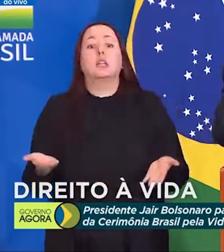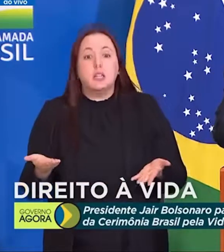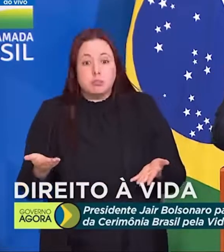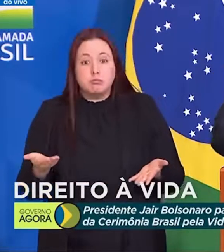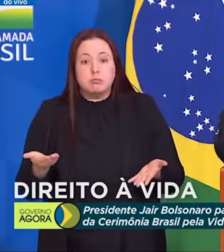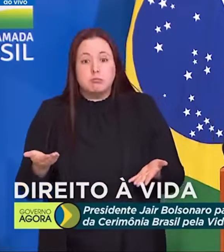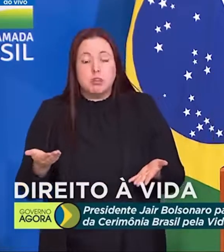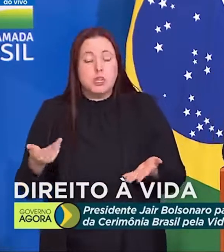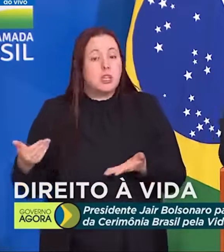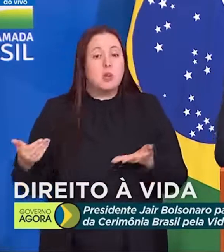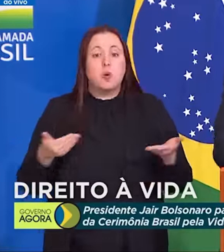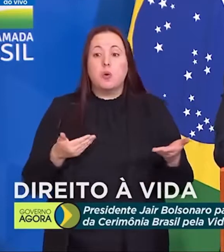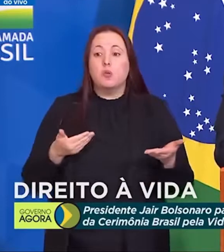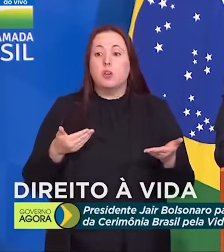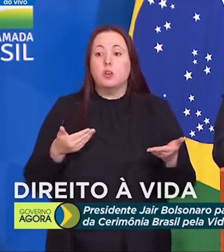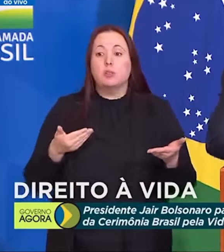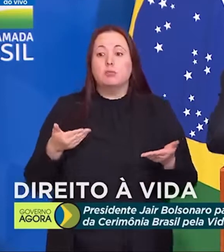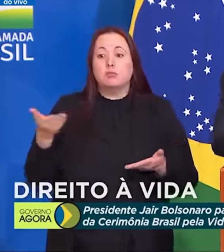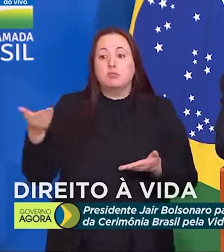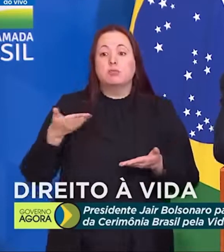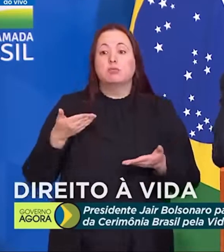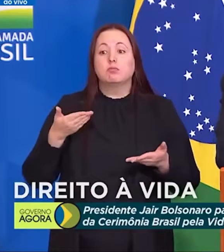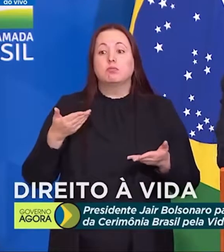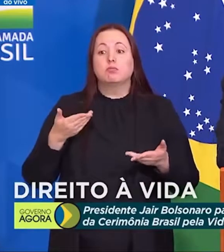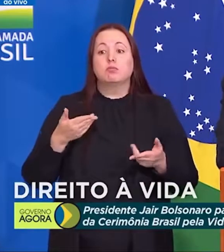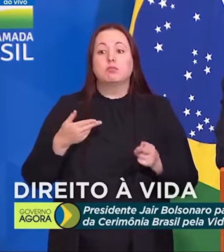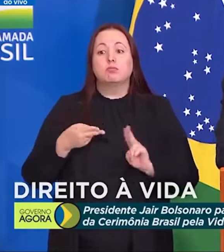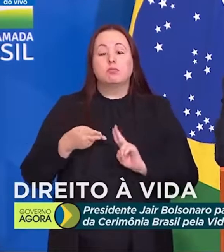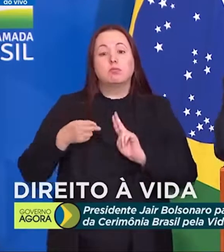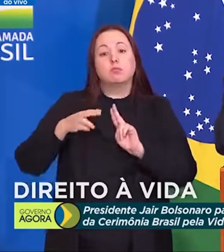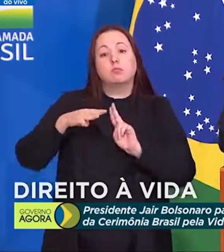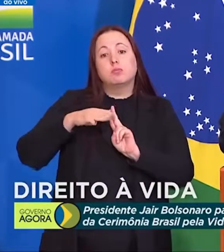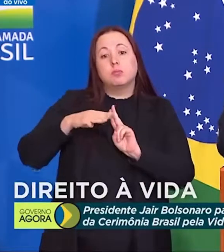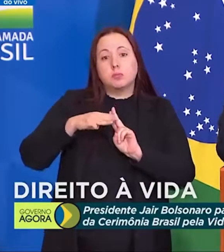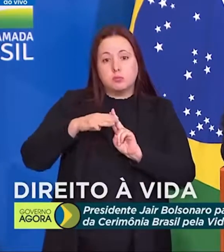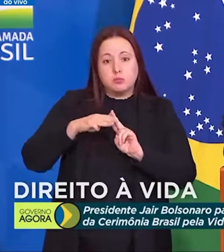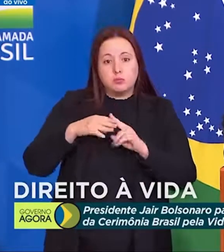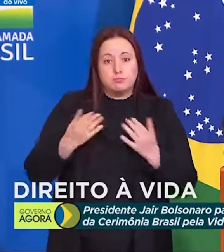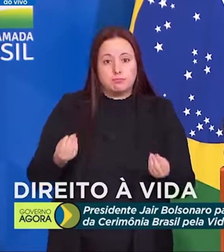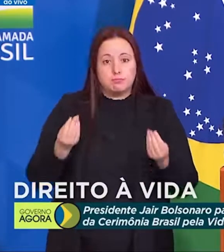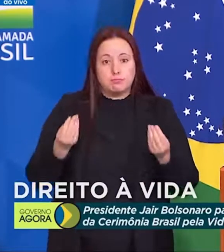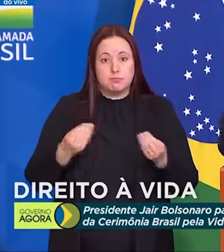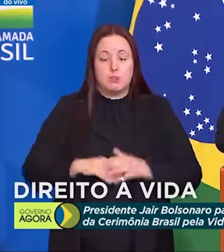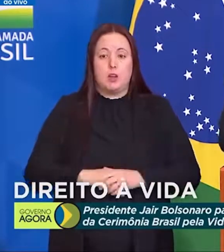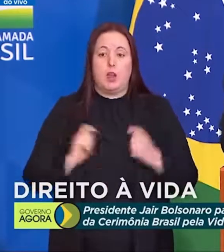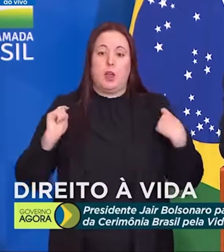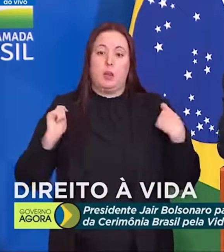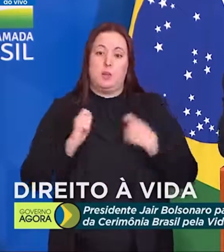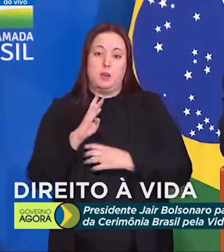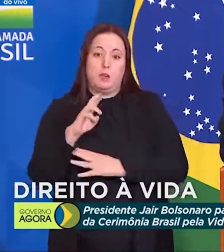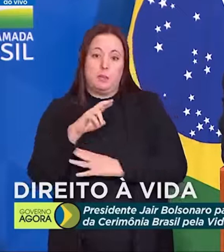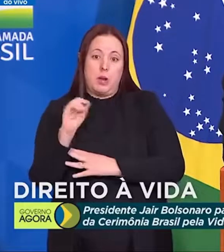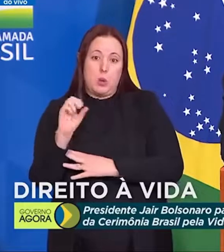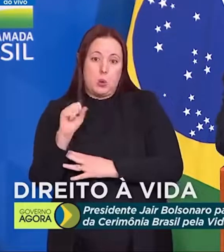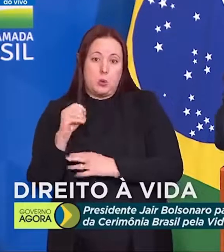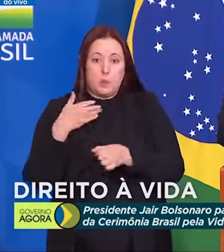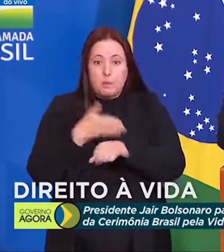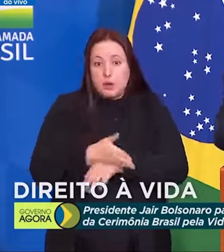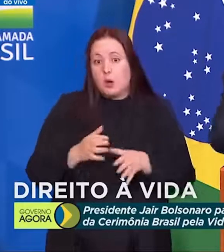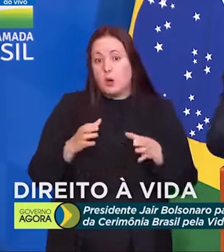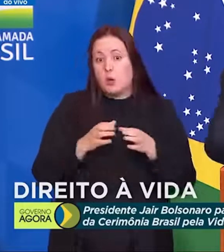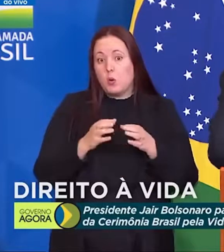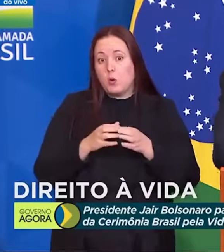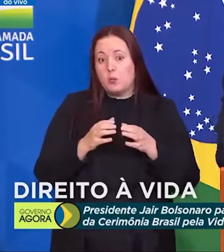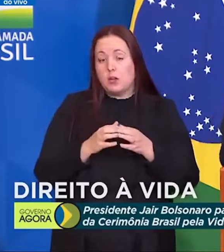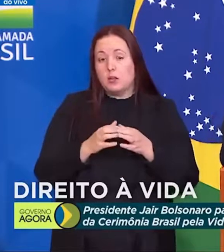as Forças Armadas, via portaria, assinado pelo ministro Barroso, a participar de uma comissão de